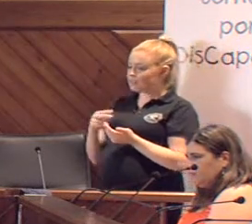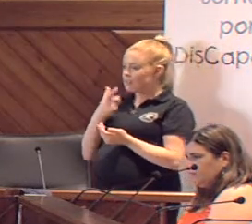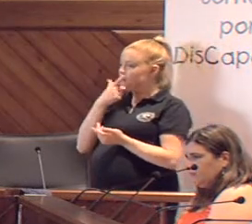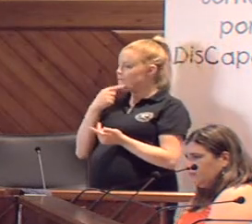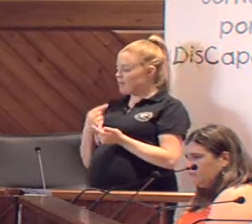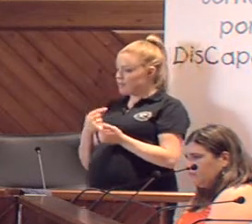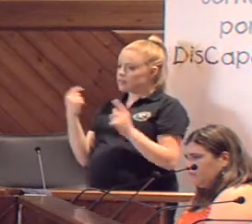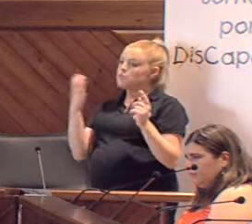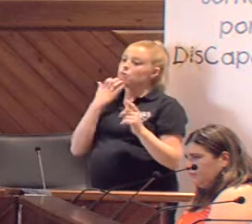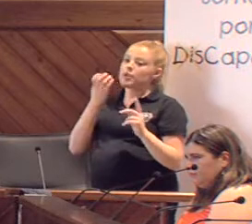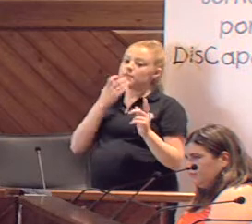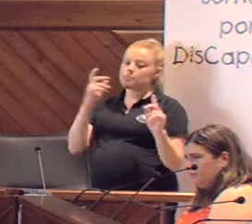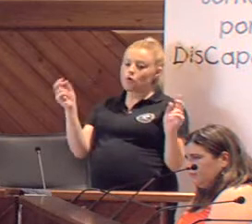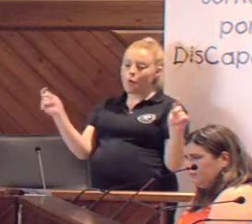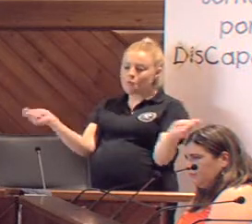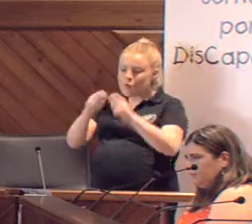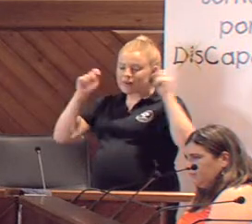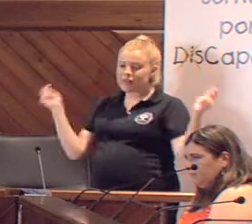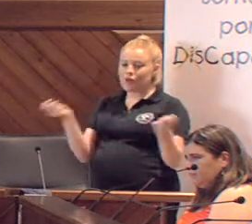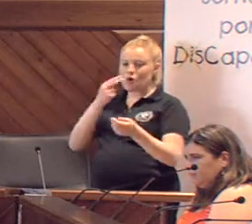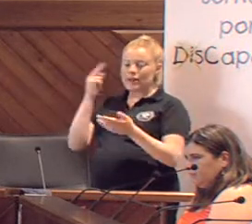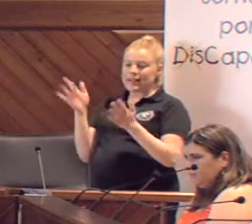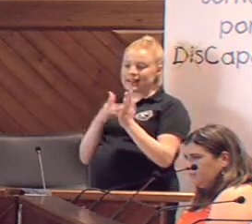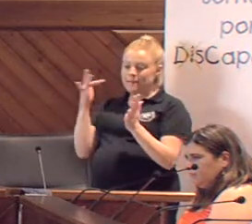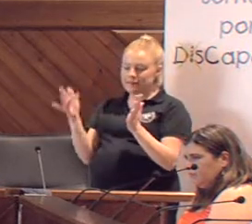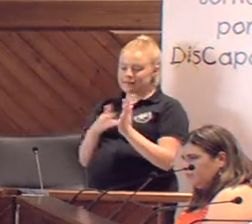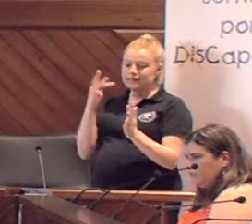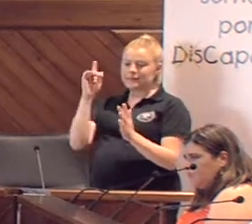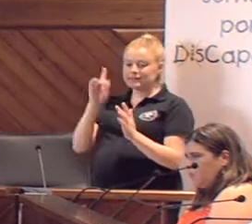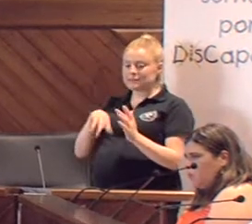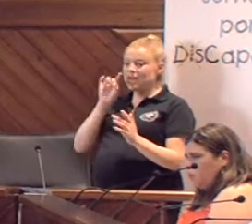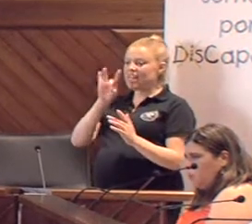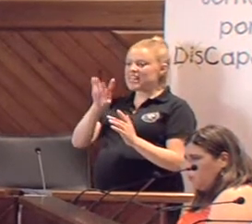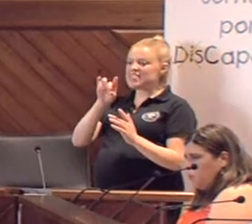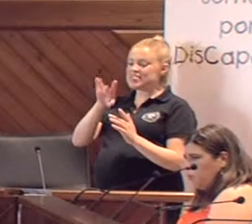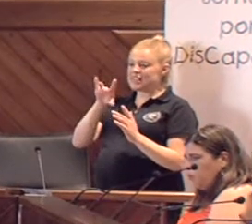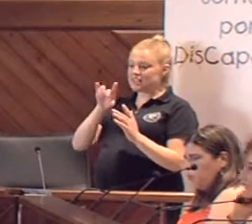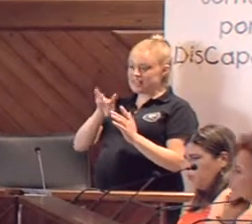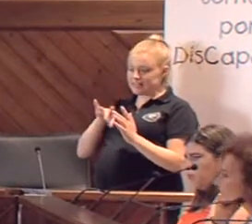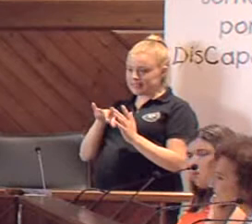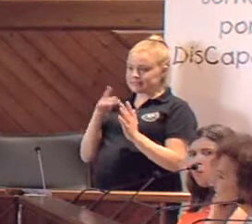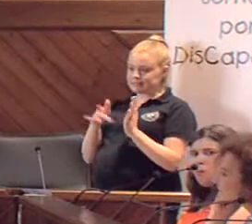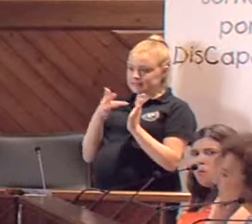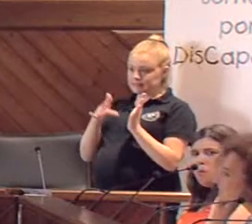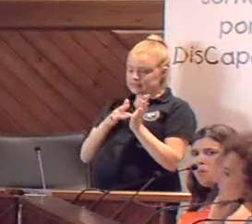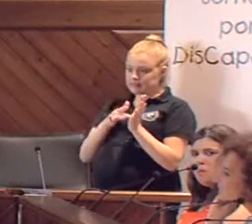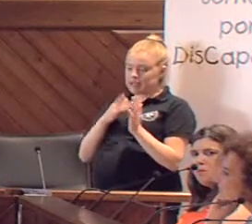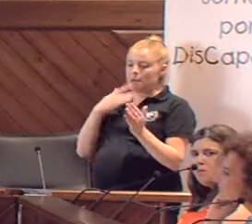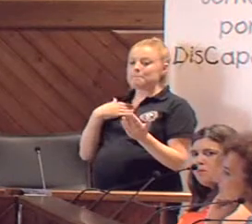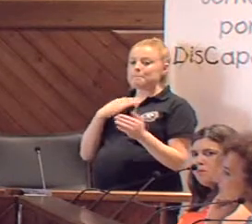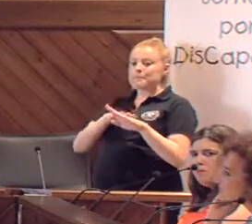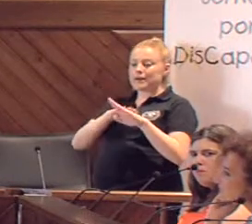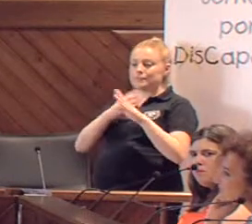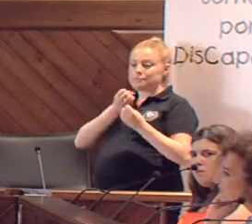en publicaciones, revistas, inclusive en el quinceaná, etc., como oportunidad de acceso a la